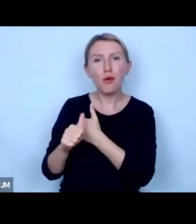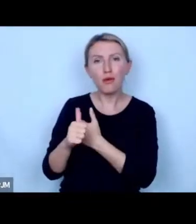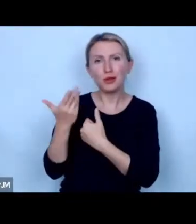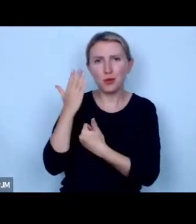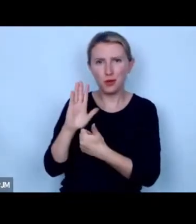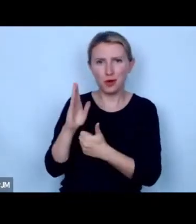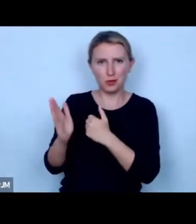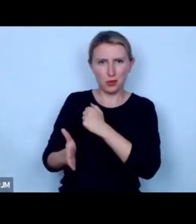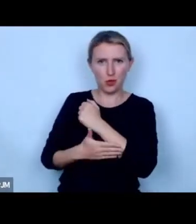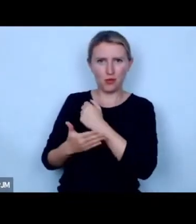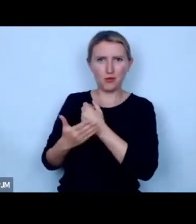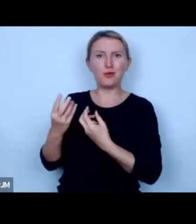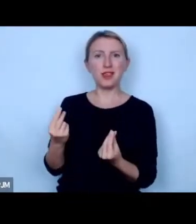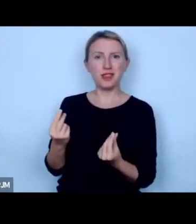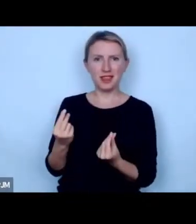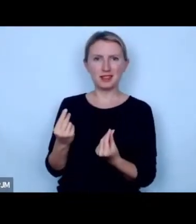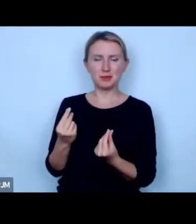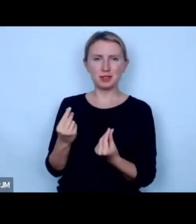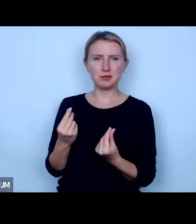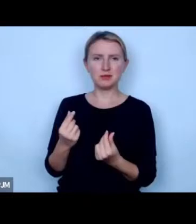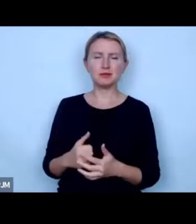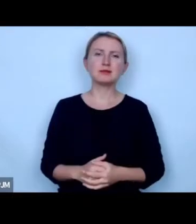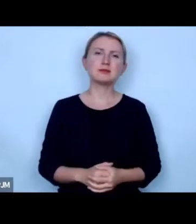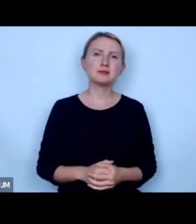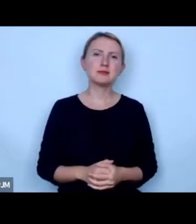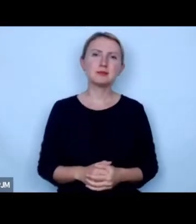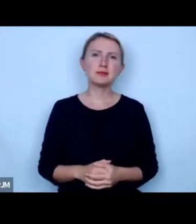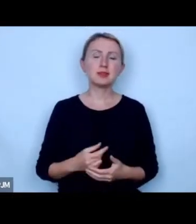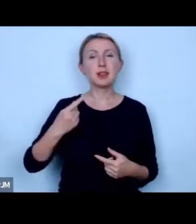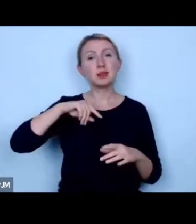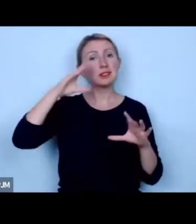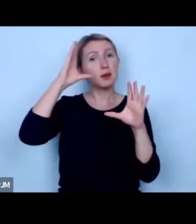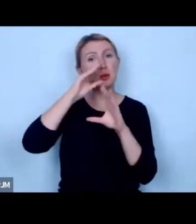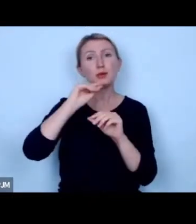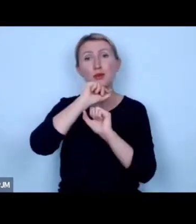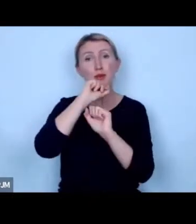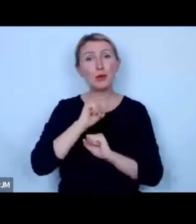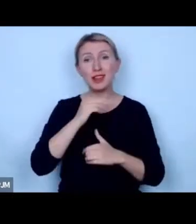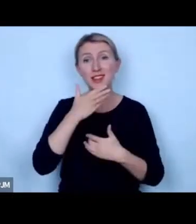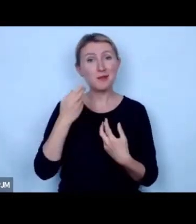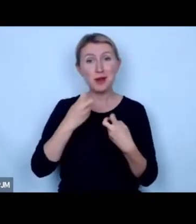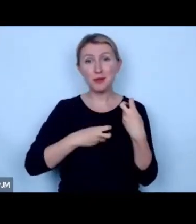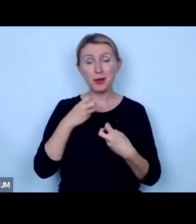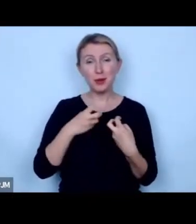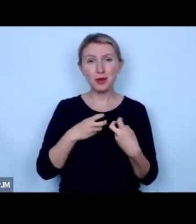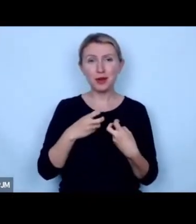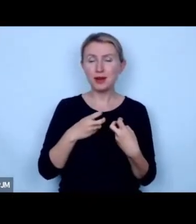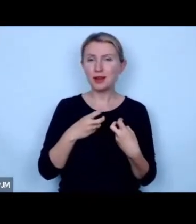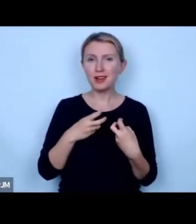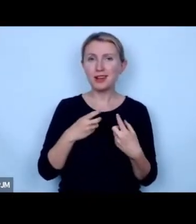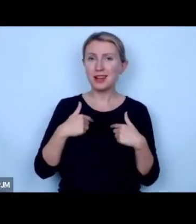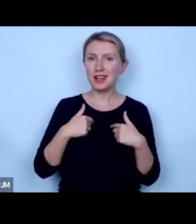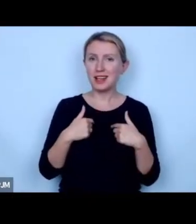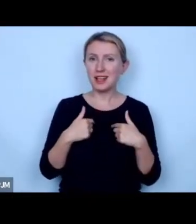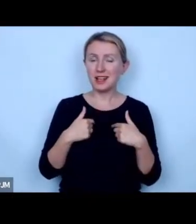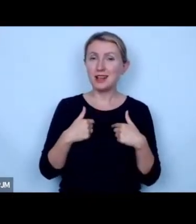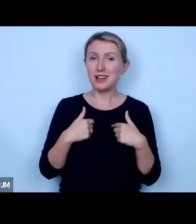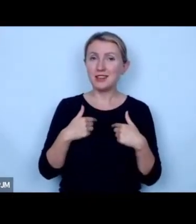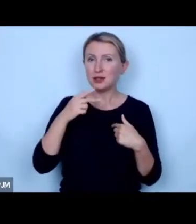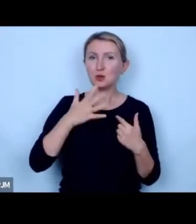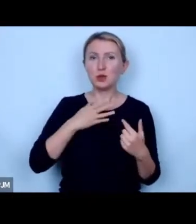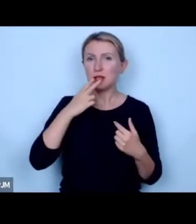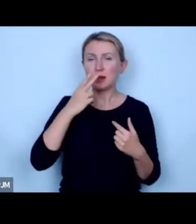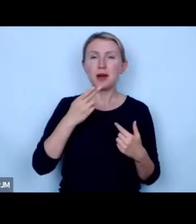bardzo przyziemne czyli pieniędzmi no i w końcu zapominamy to w ogóle nie istnieje ten problem ku mojej zgrozie problem